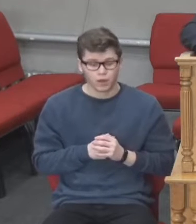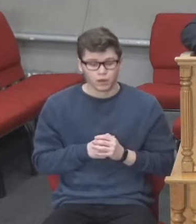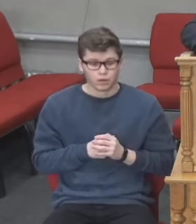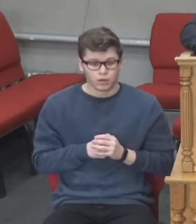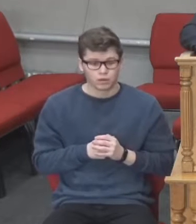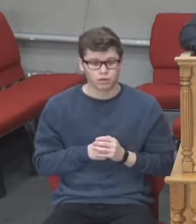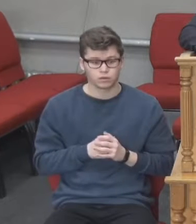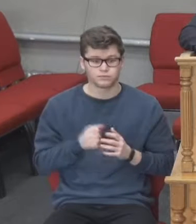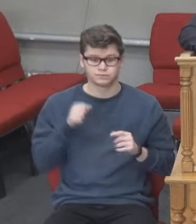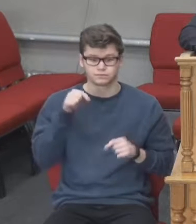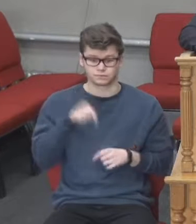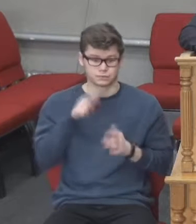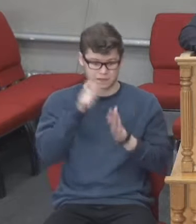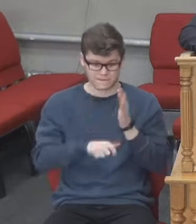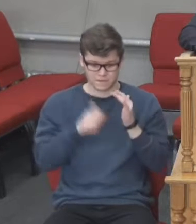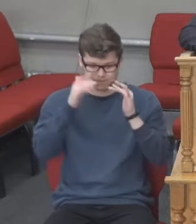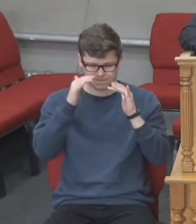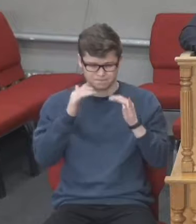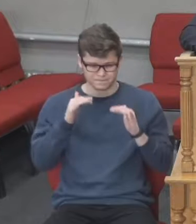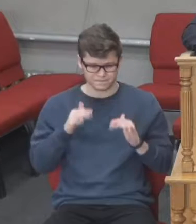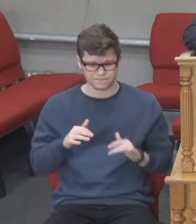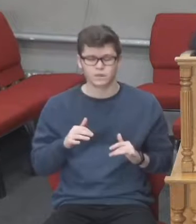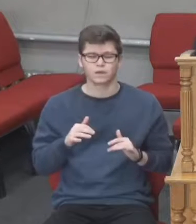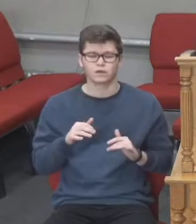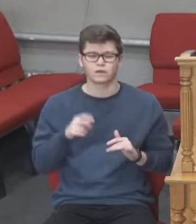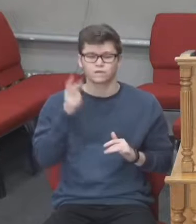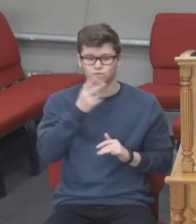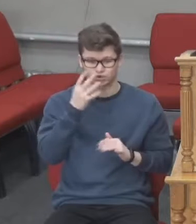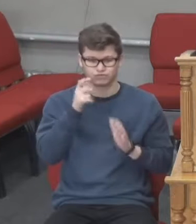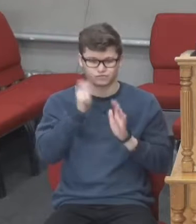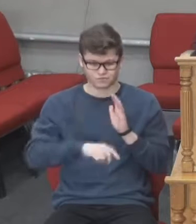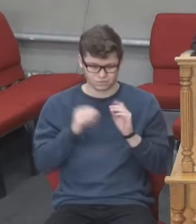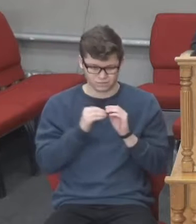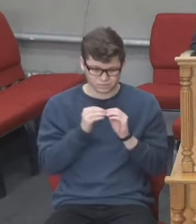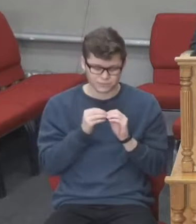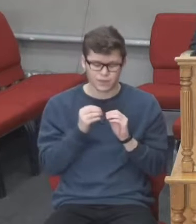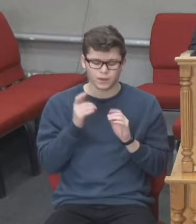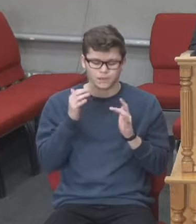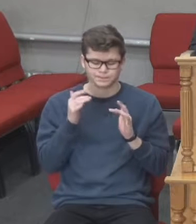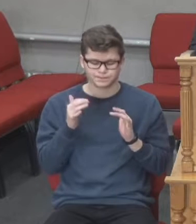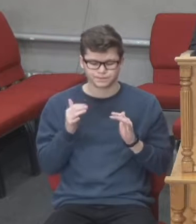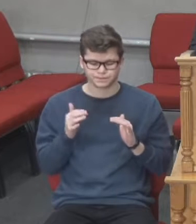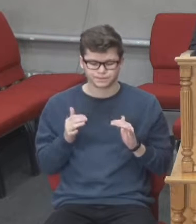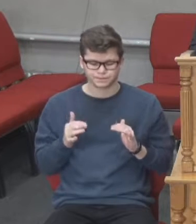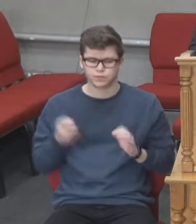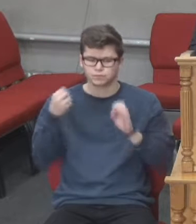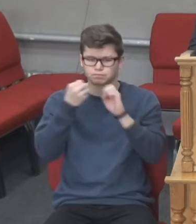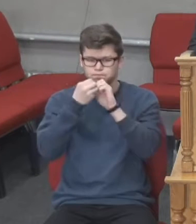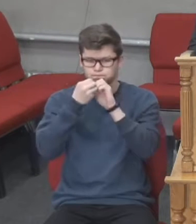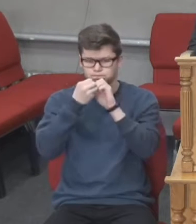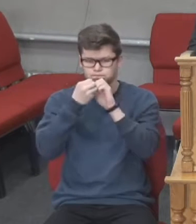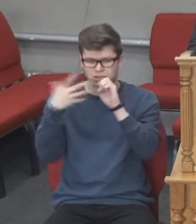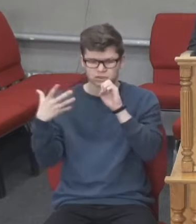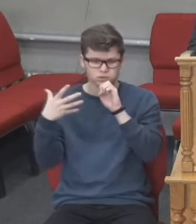Прочитаємо з цього ж розділу, 24 розділ Євангелія від Матвія із 15